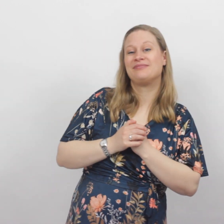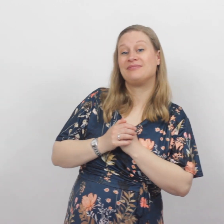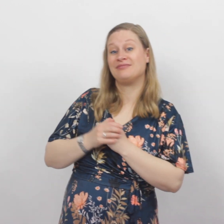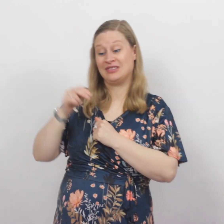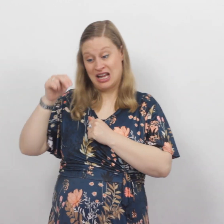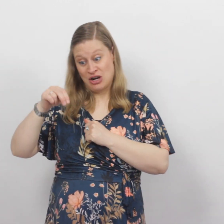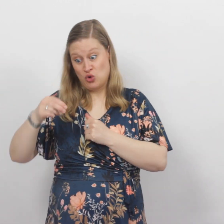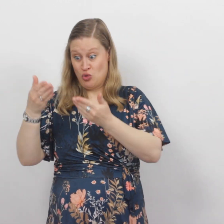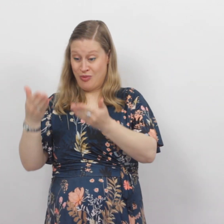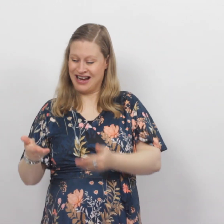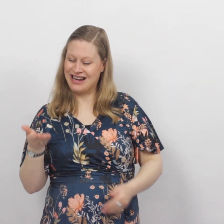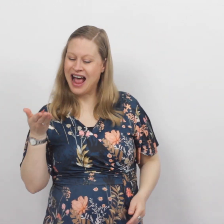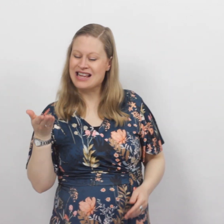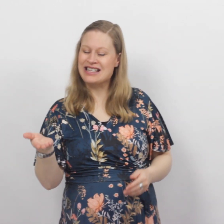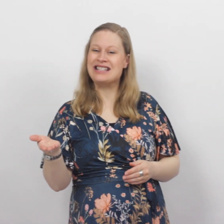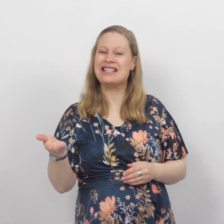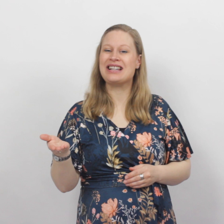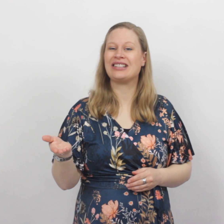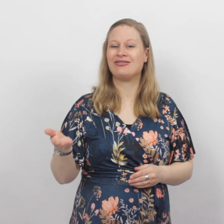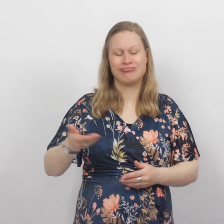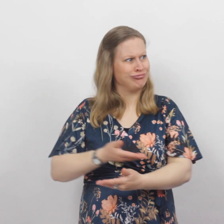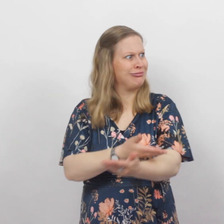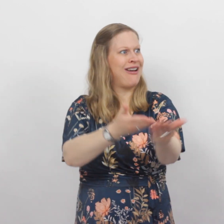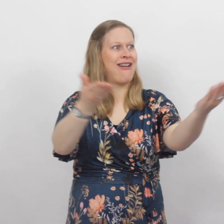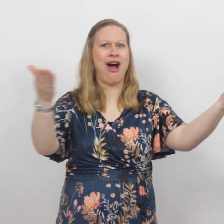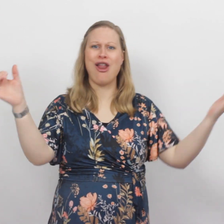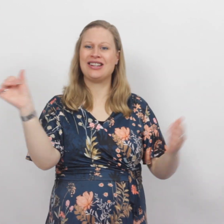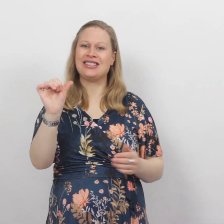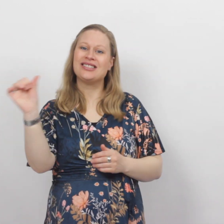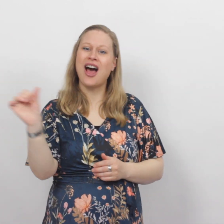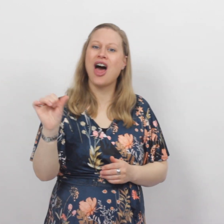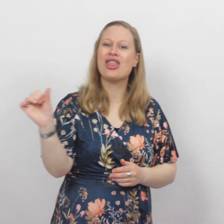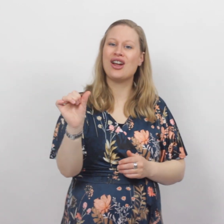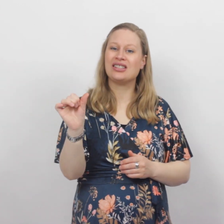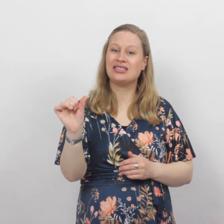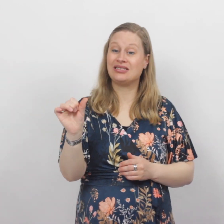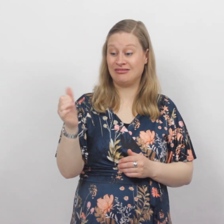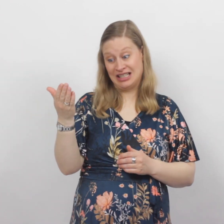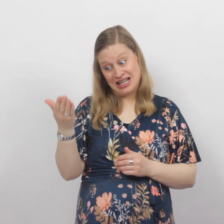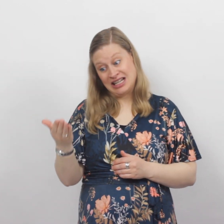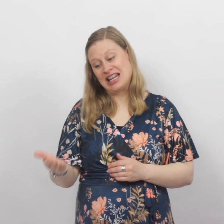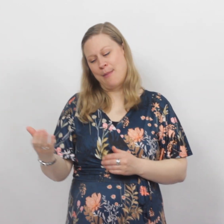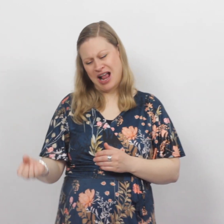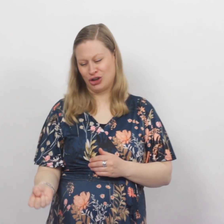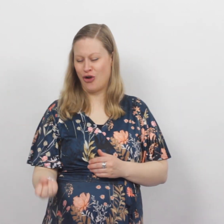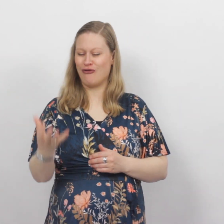En nu ben jij hier En alles is anders Jij bent een